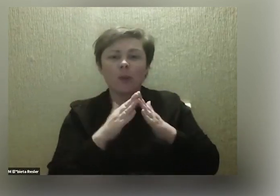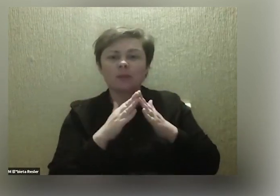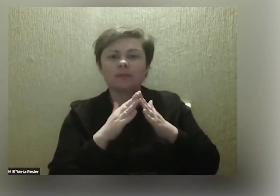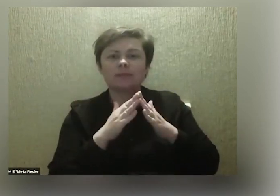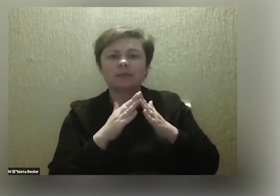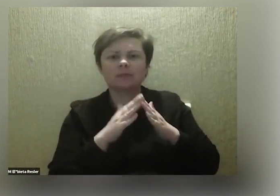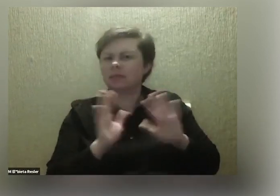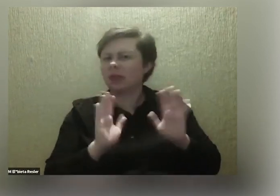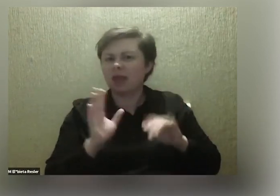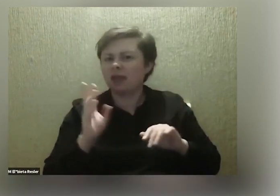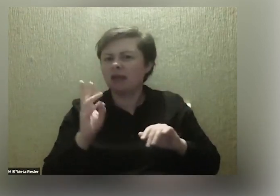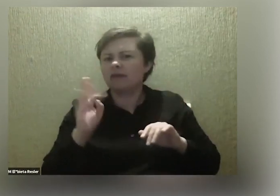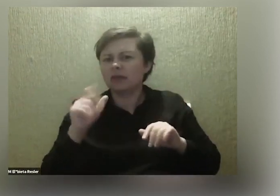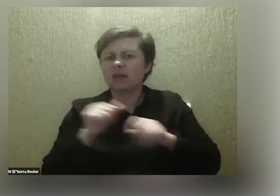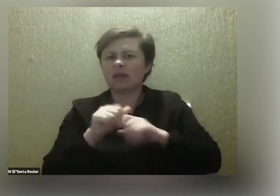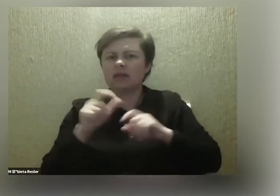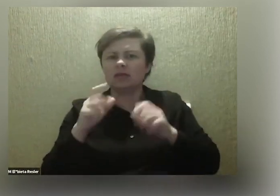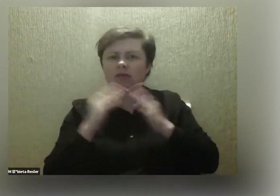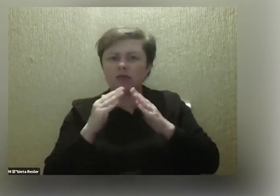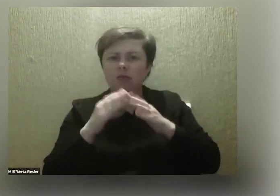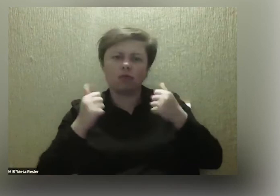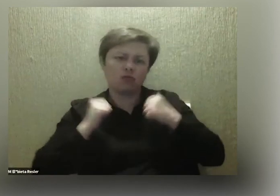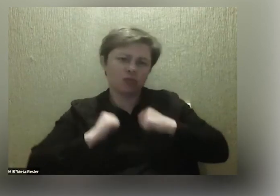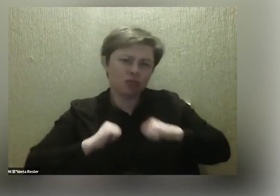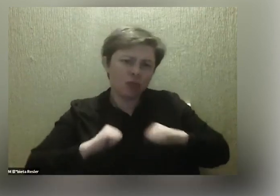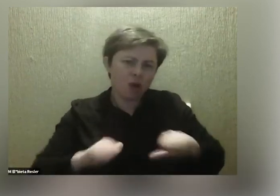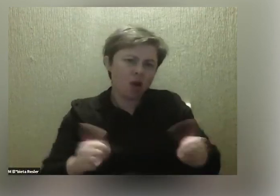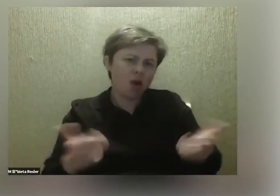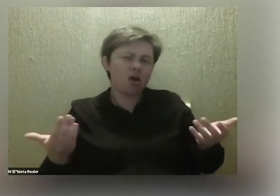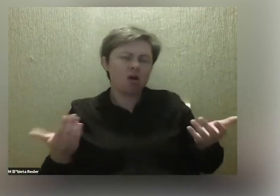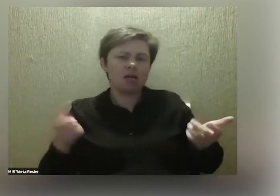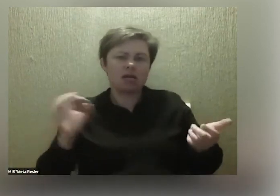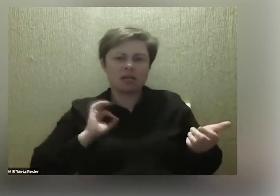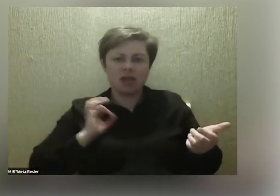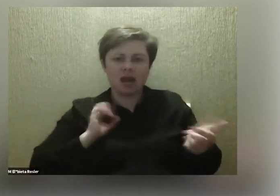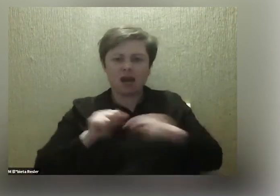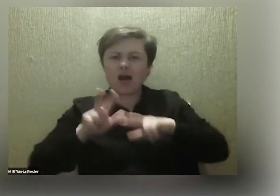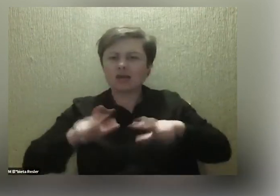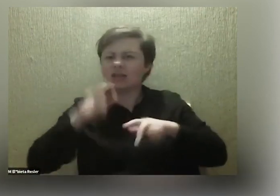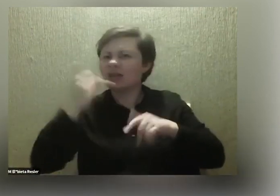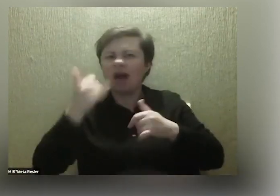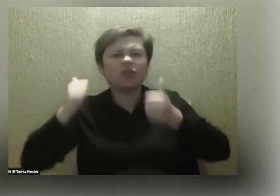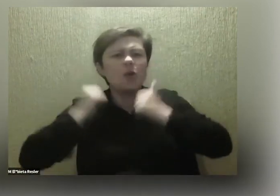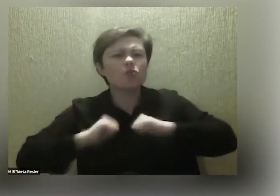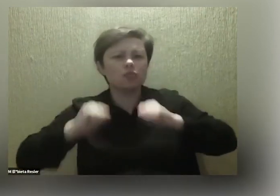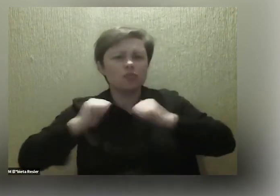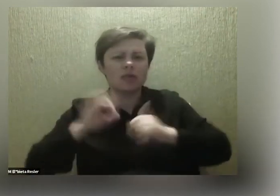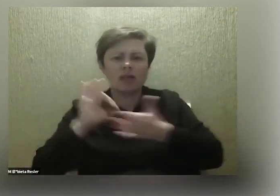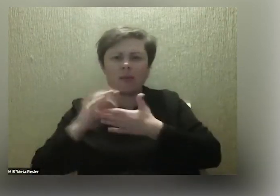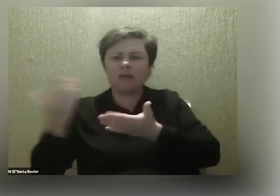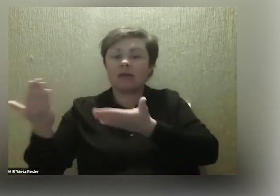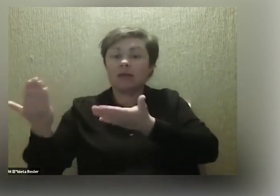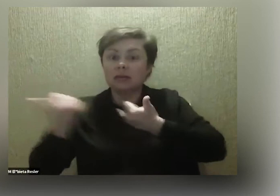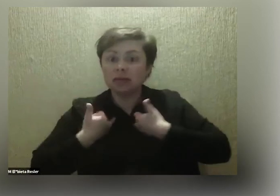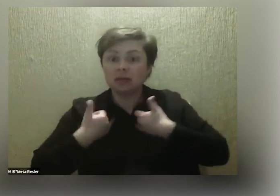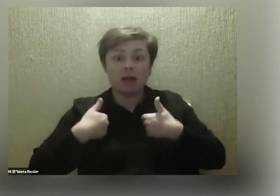Nie, Witek generalnie w domu jest bardzo spokojny. To jest taki nasz rodzinny uspokajacz. Mój na pewno. Bo